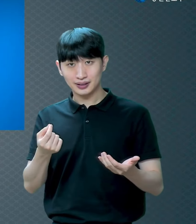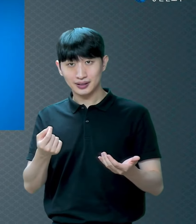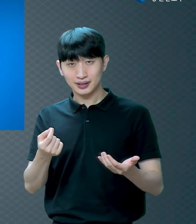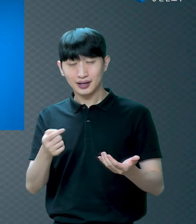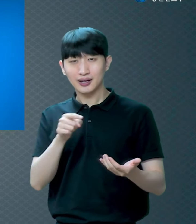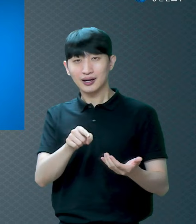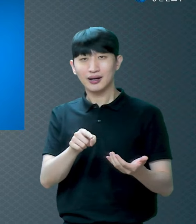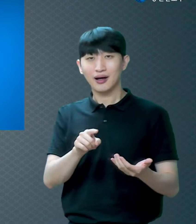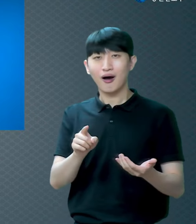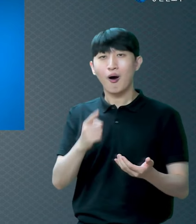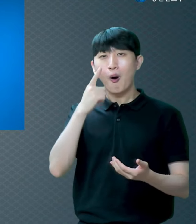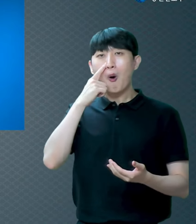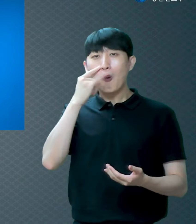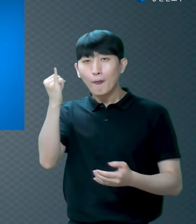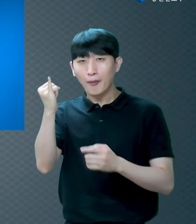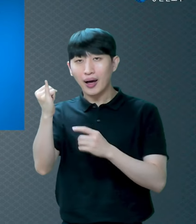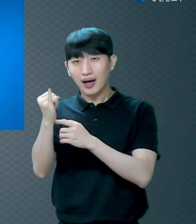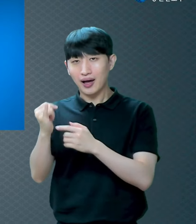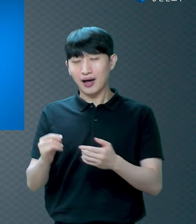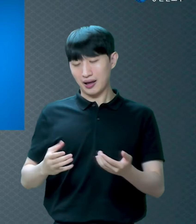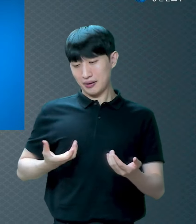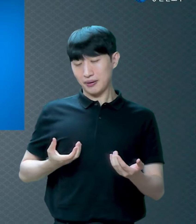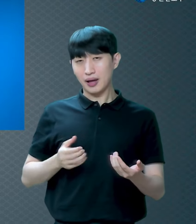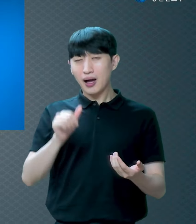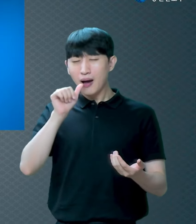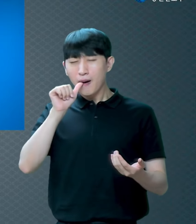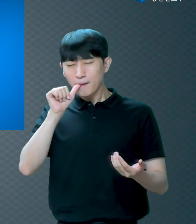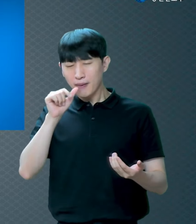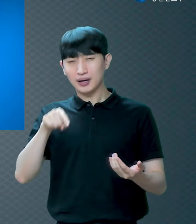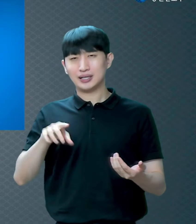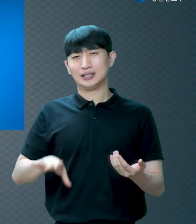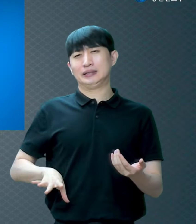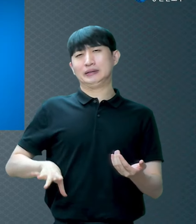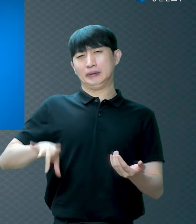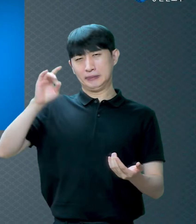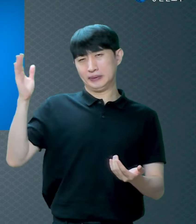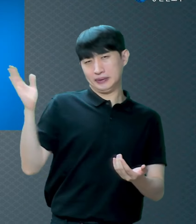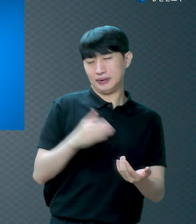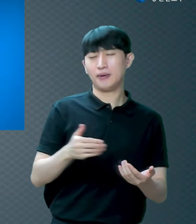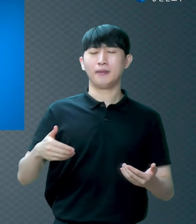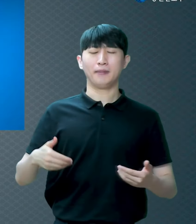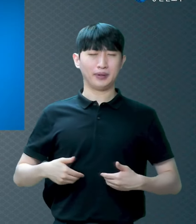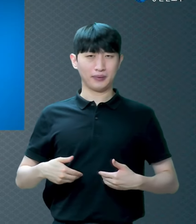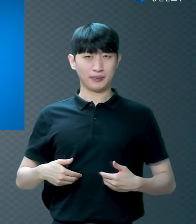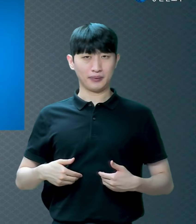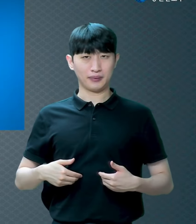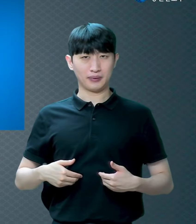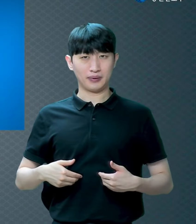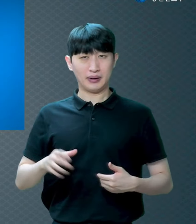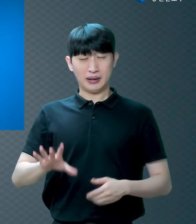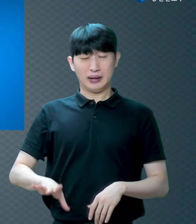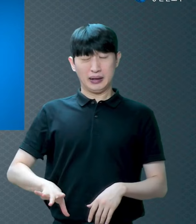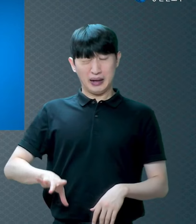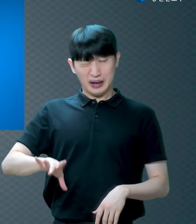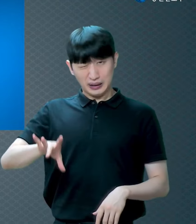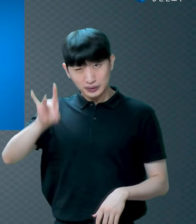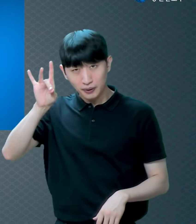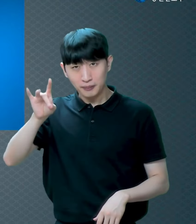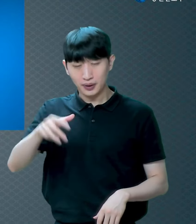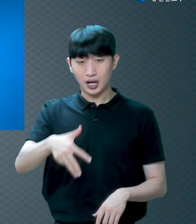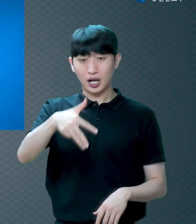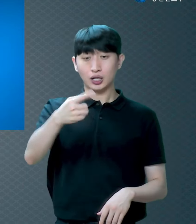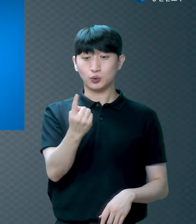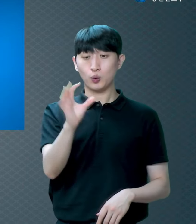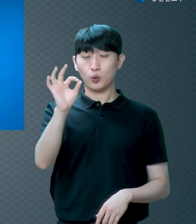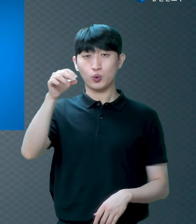꼭 먹어야 돼요 그걸 먹는 것과 안 먹는 것은 너무 차이가 많아요 그걸 초유라고